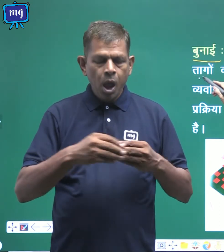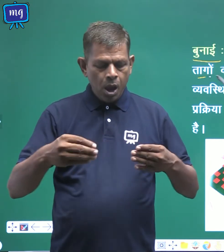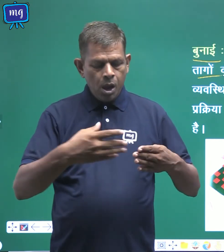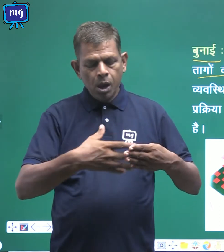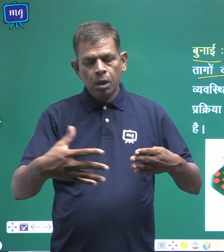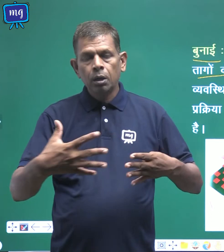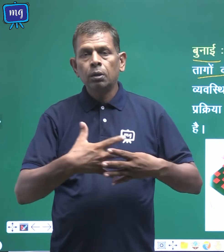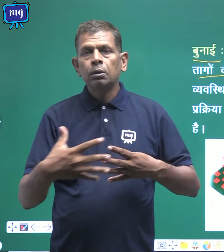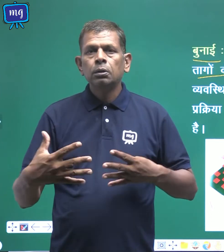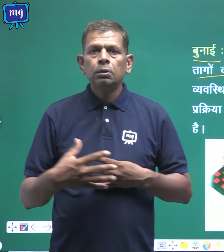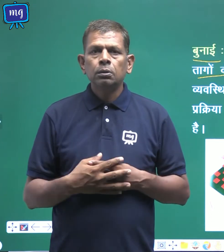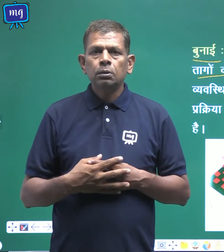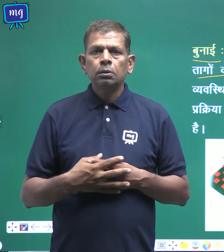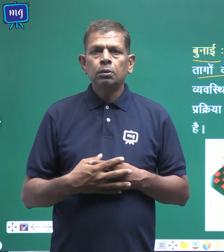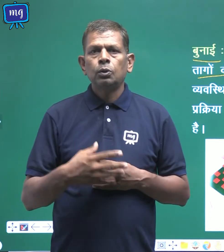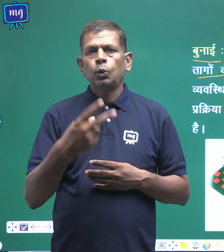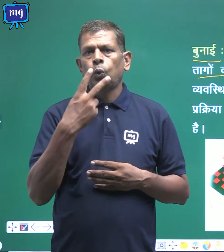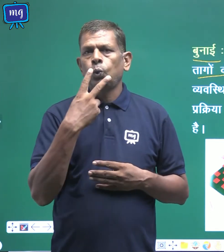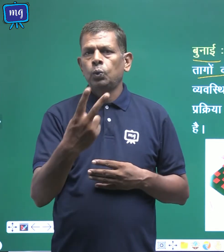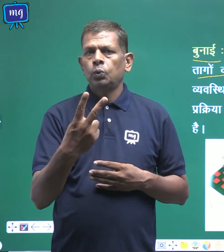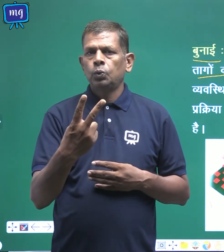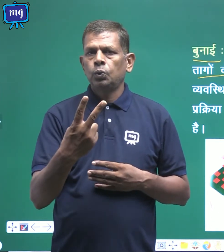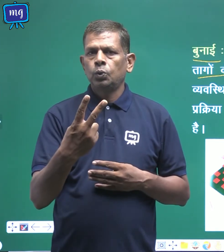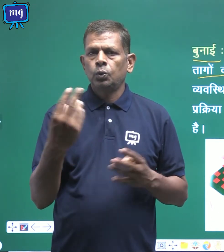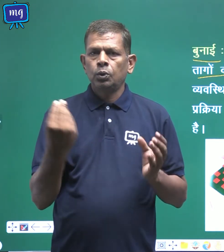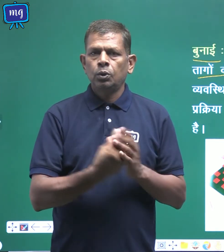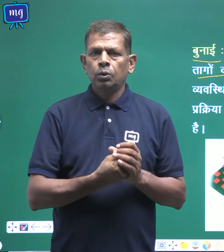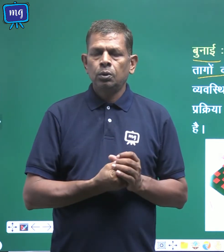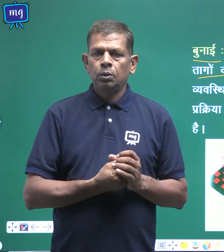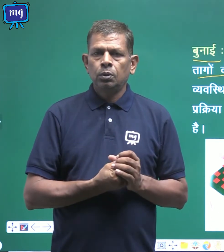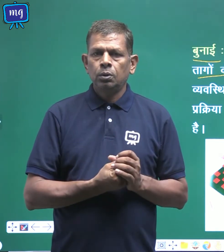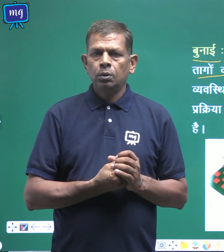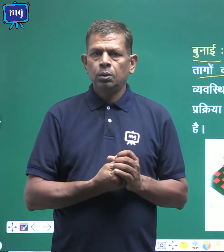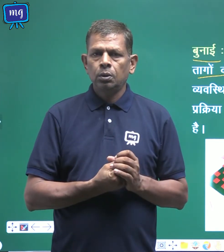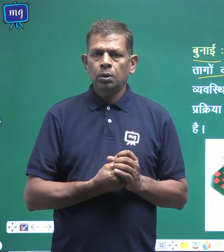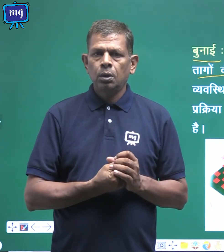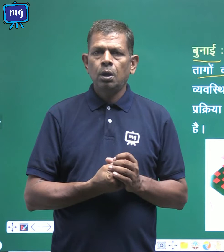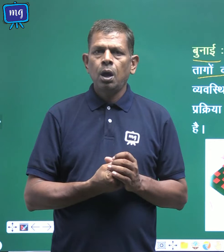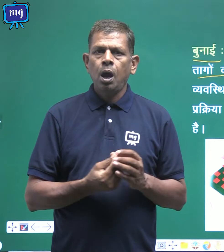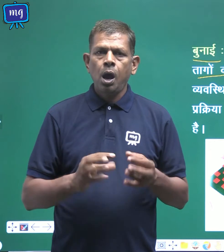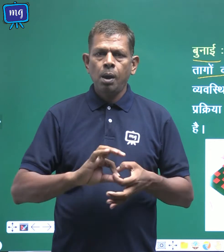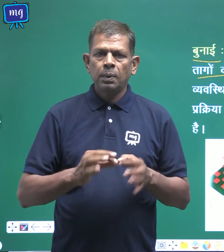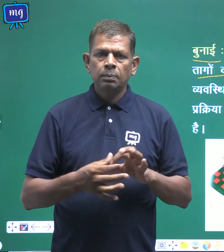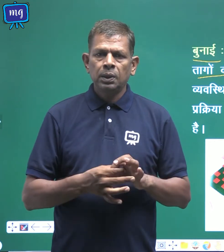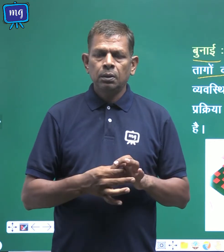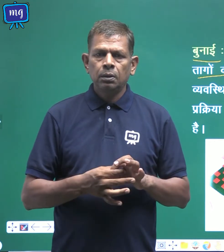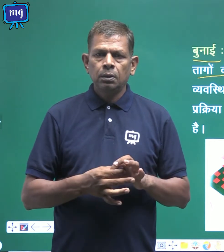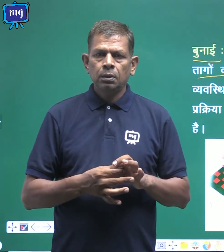दो सेटों को आपस में